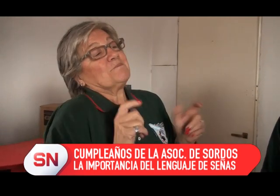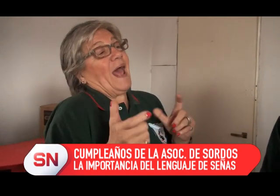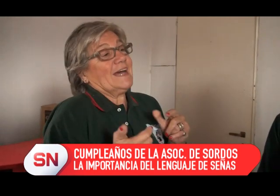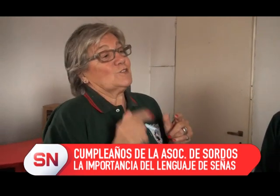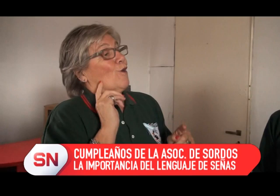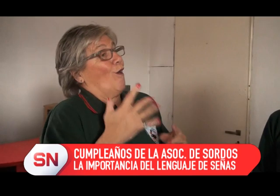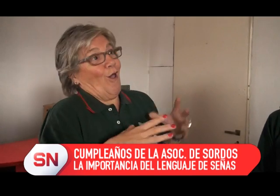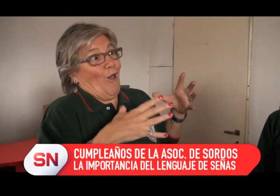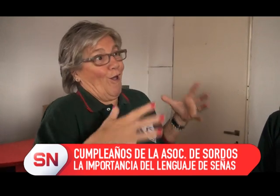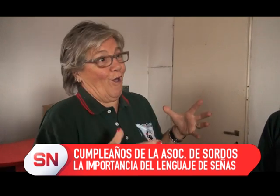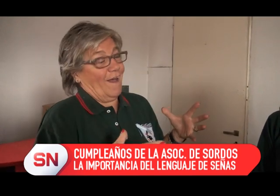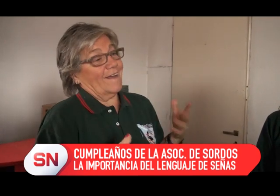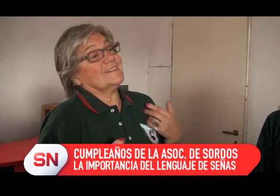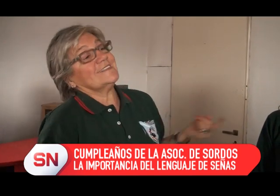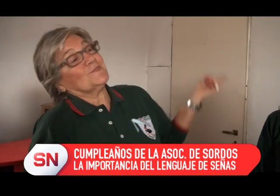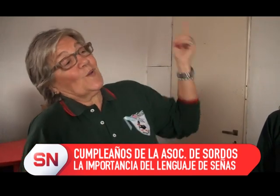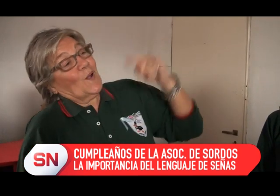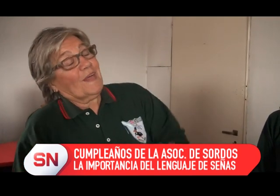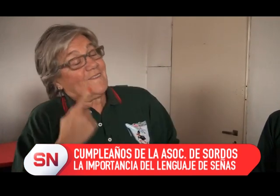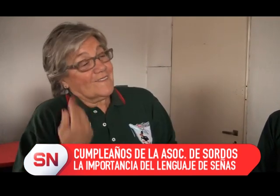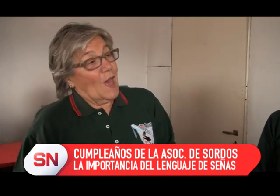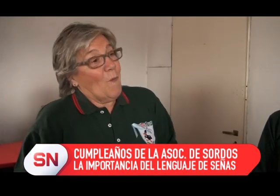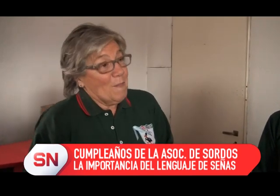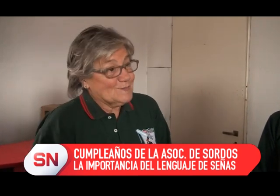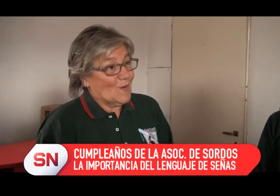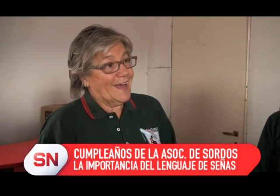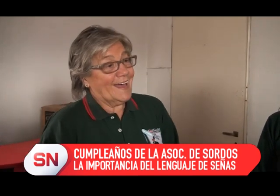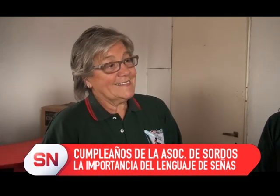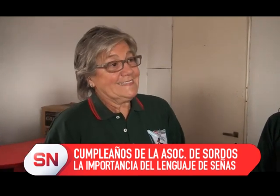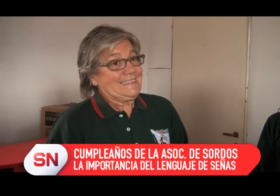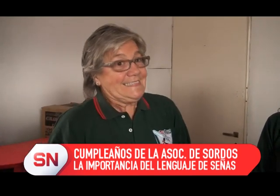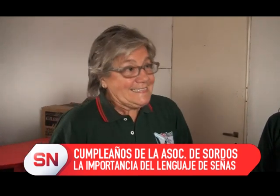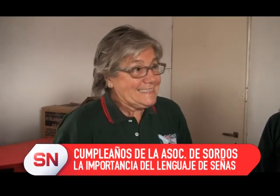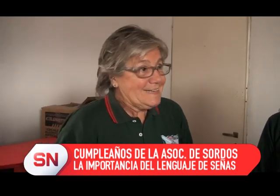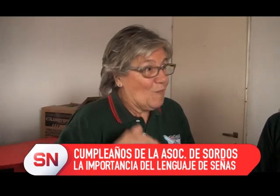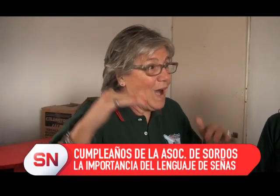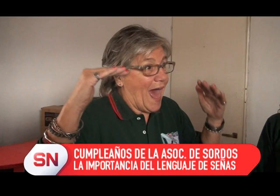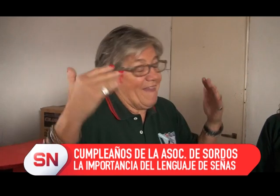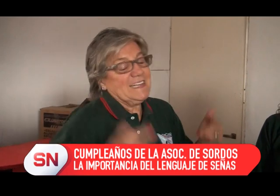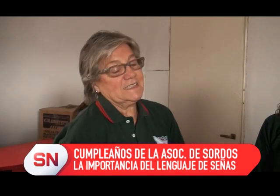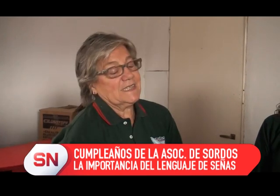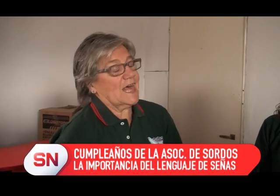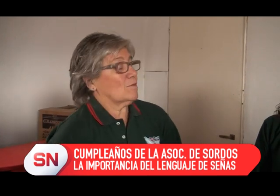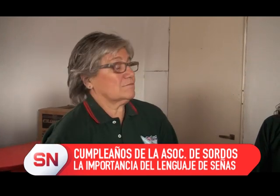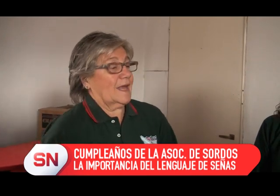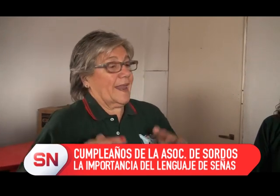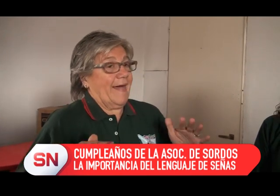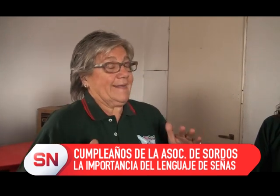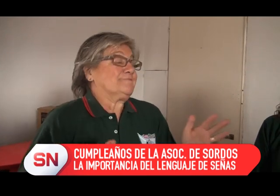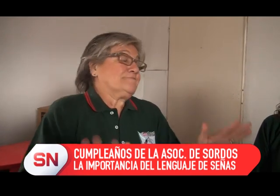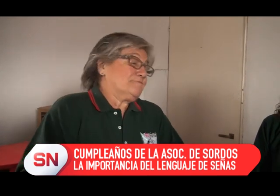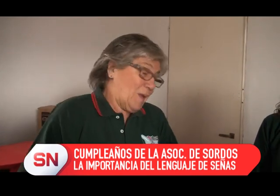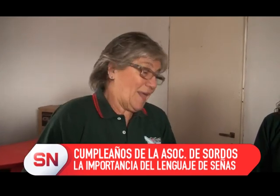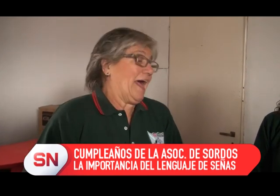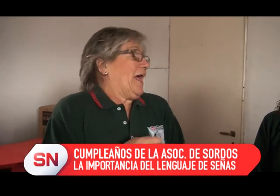Aires, estudiaron allá, tenían experiencia porque fueron al colegio primario y secundario allá y después se vinieron a vivir acá, vieron que había muchos